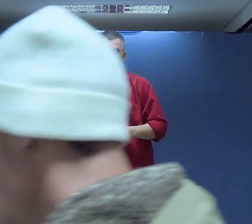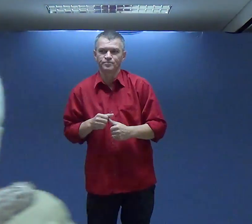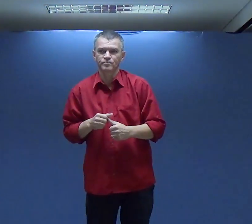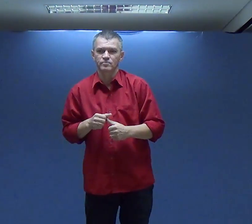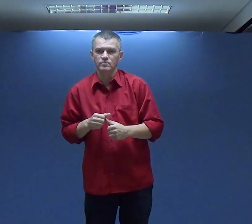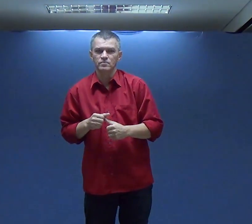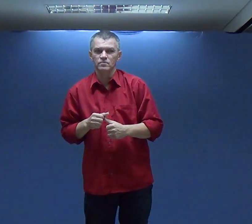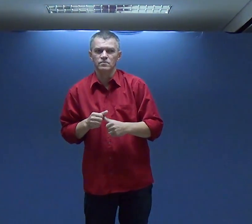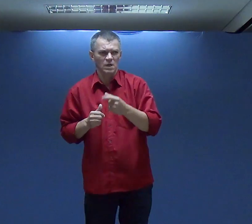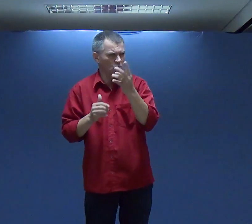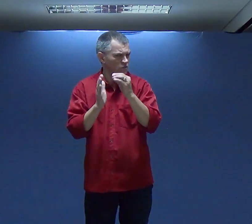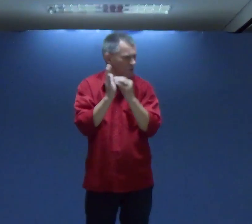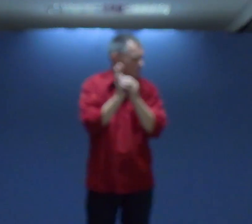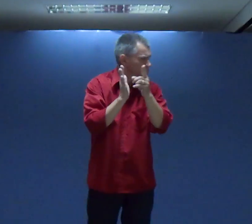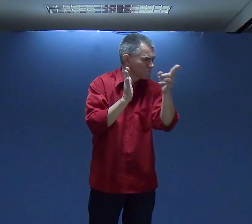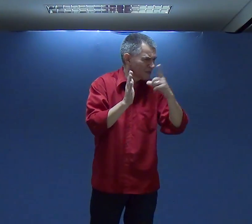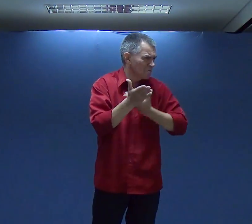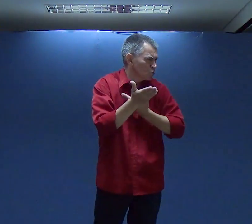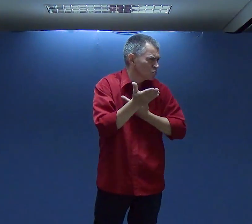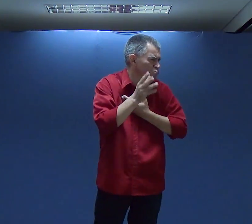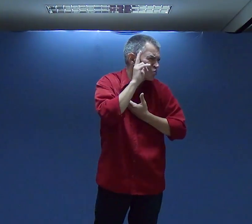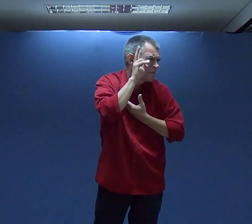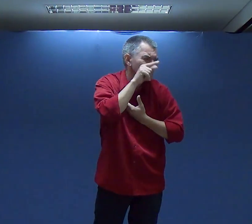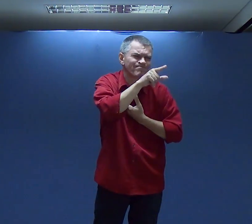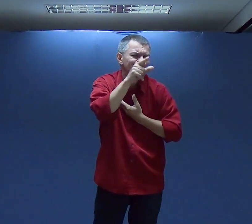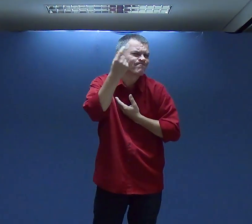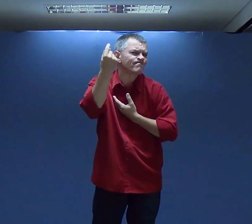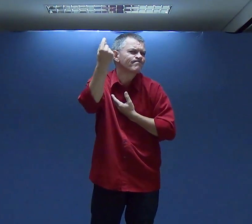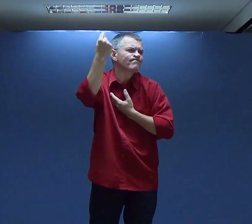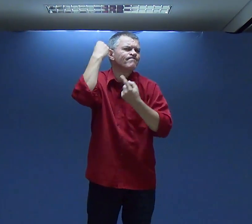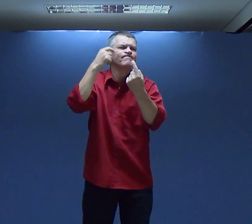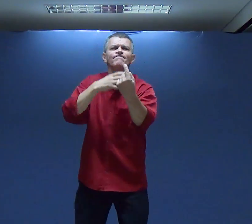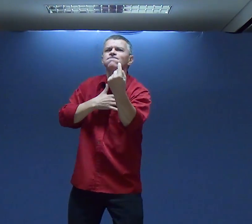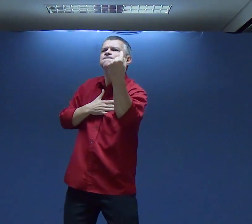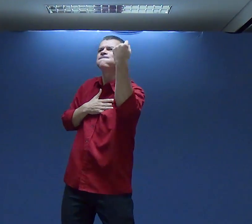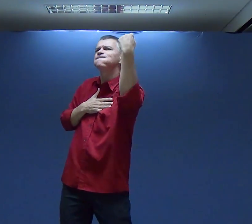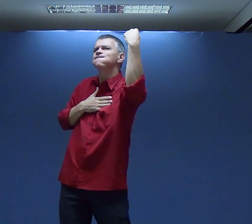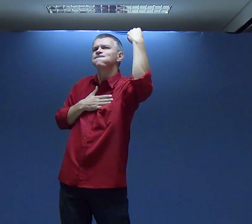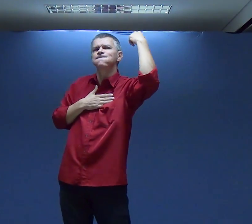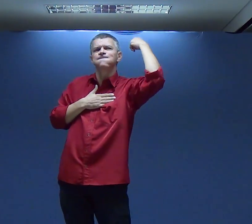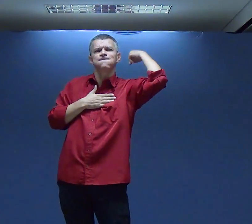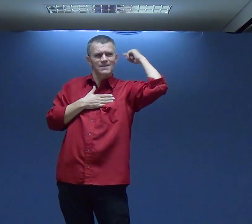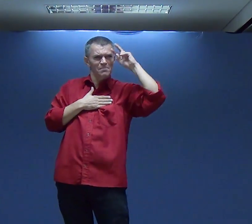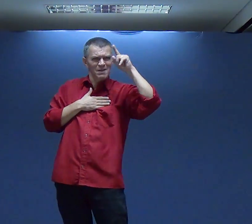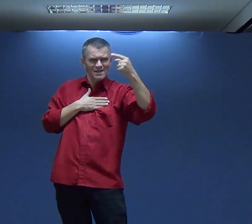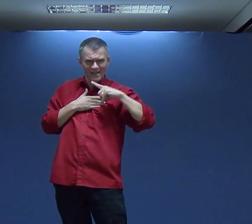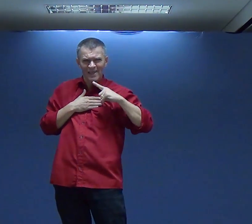Nós Vamos Orar Com Você Falta Alguém Que Se Lembrou De Um Amigo De Alguém